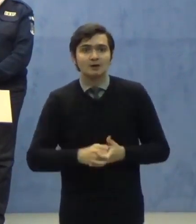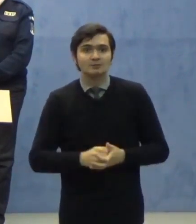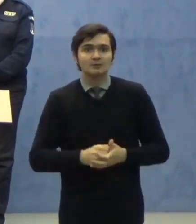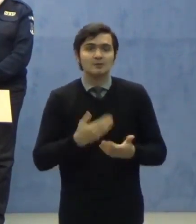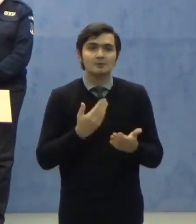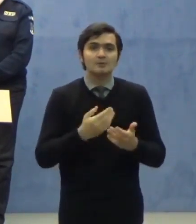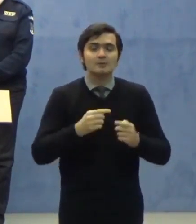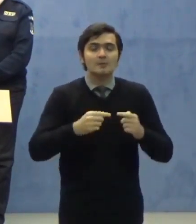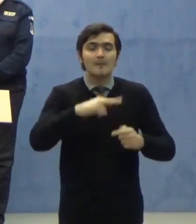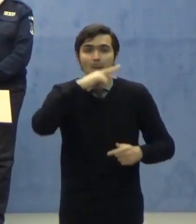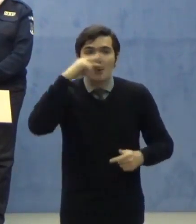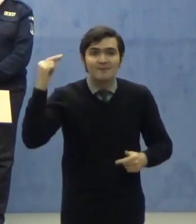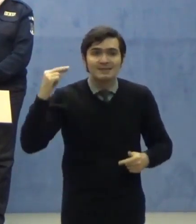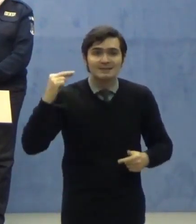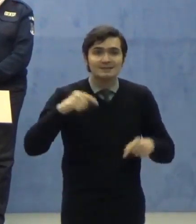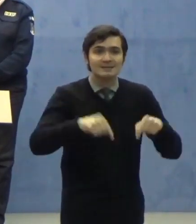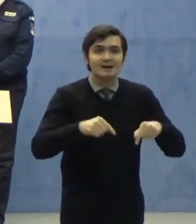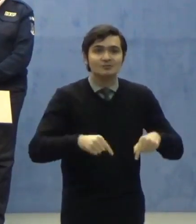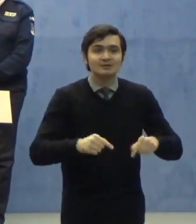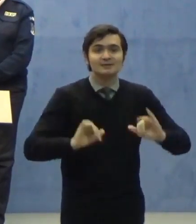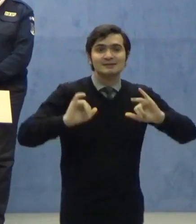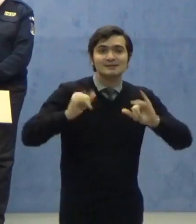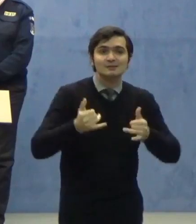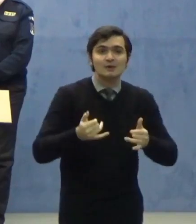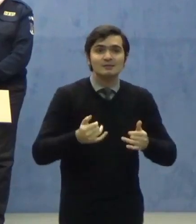profitând de această situație creată.